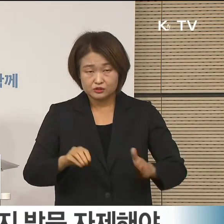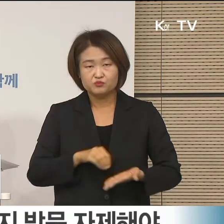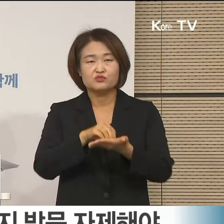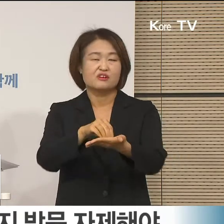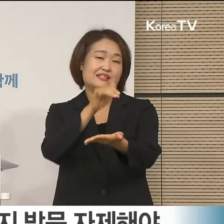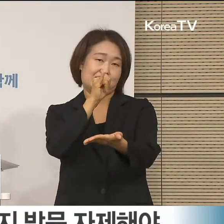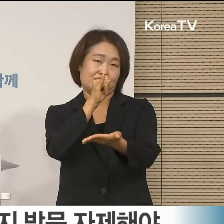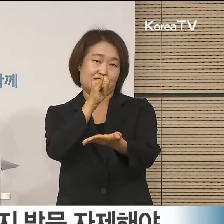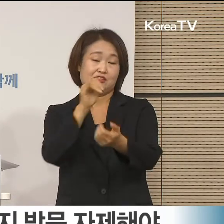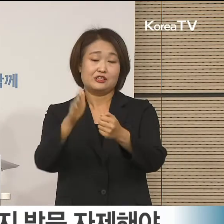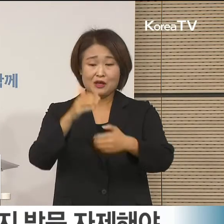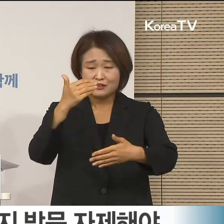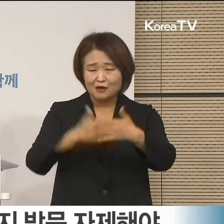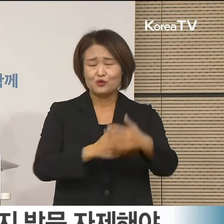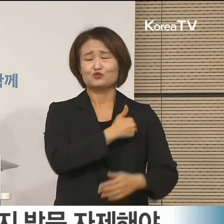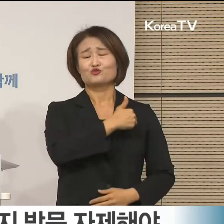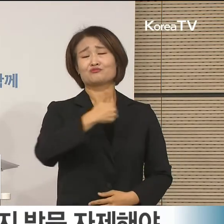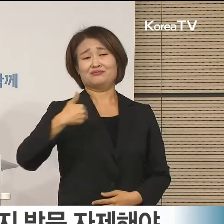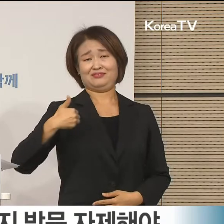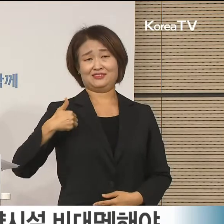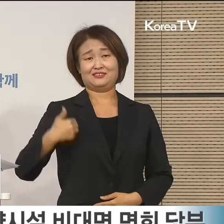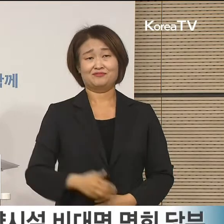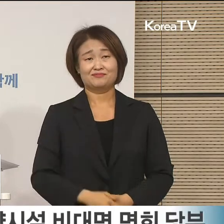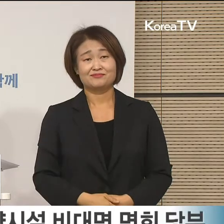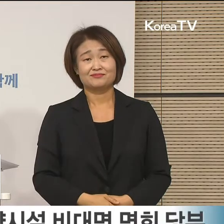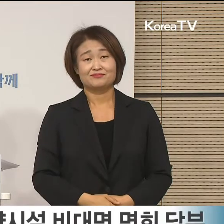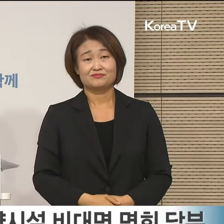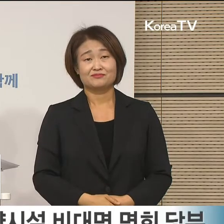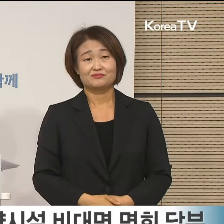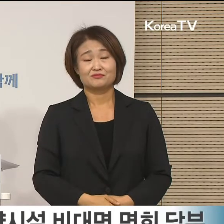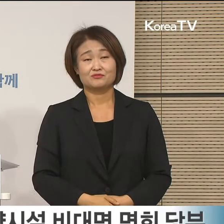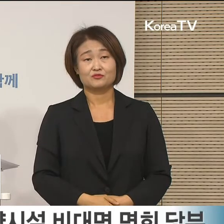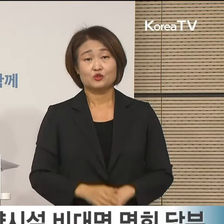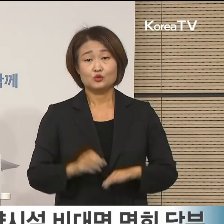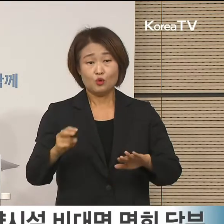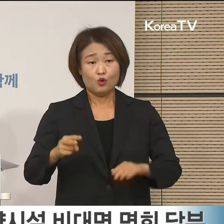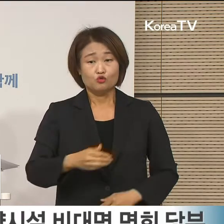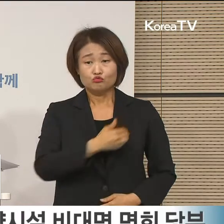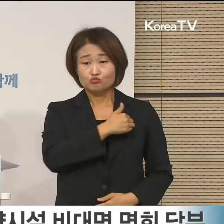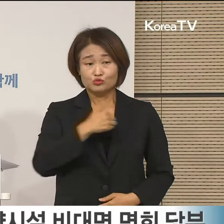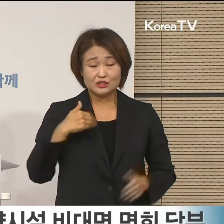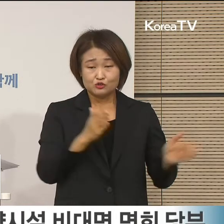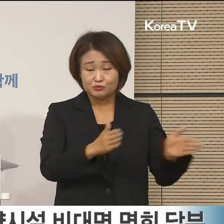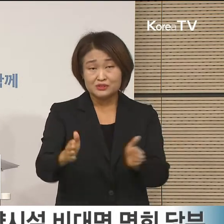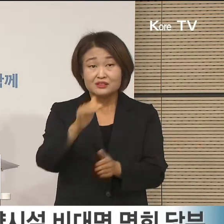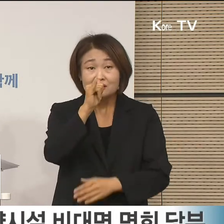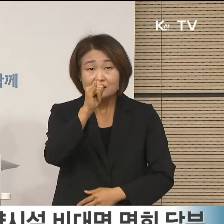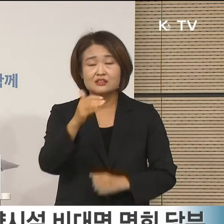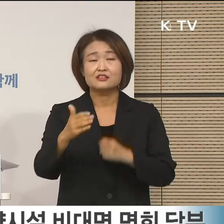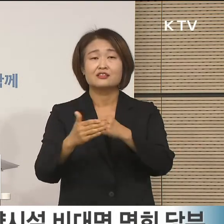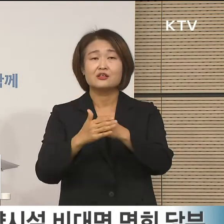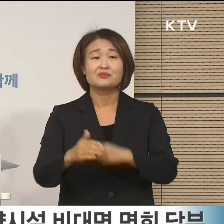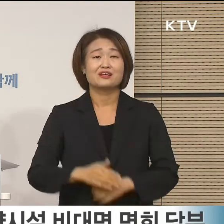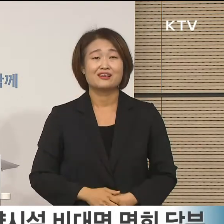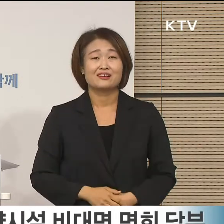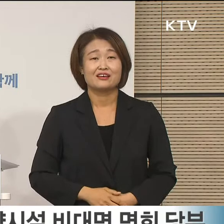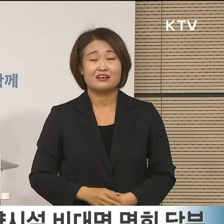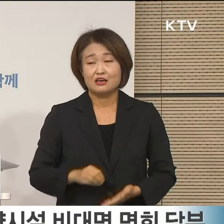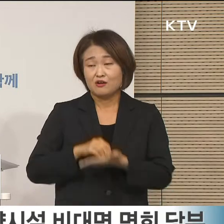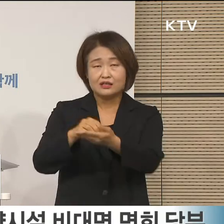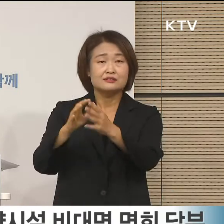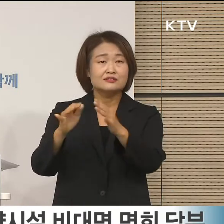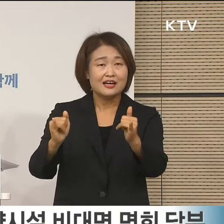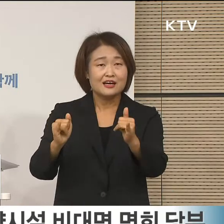충분한 상황입니다. 또한 수용 여력이 크게 증가함에 따라서 입소자의 보다 쾌적한 생활